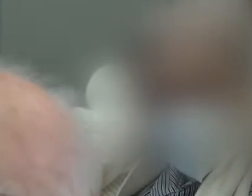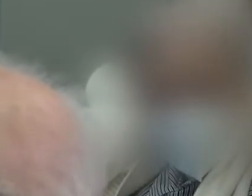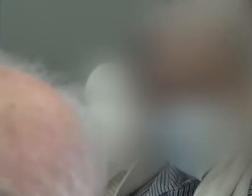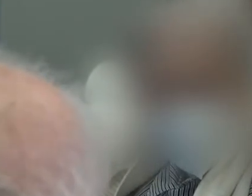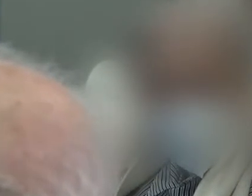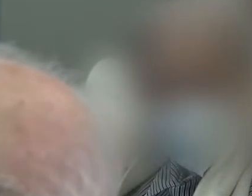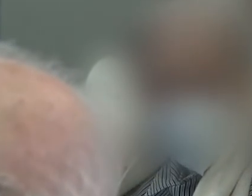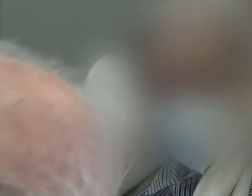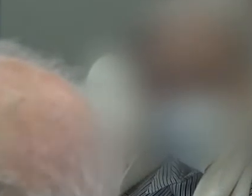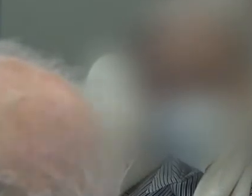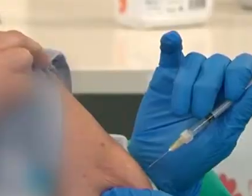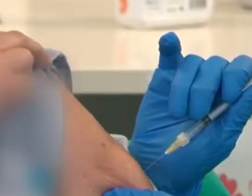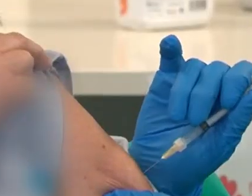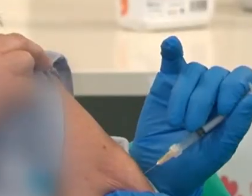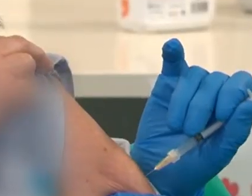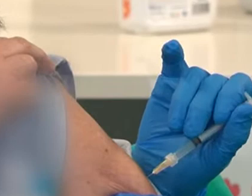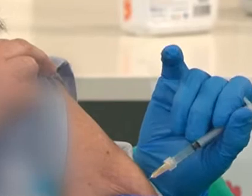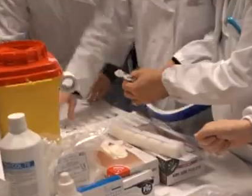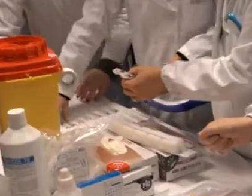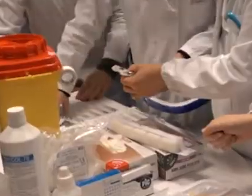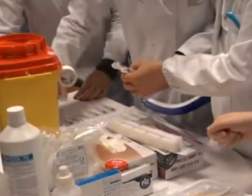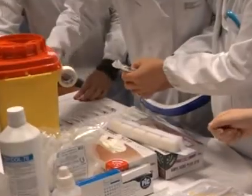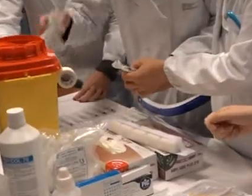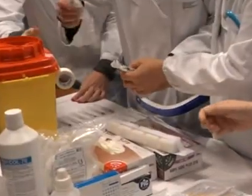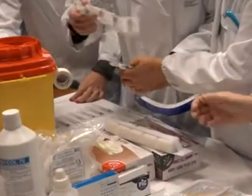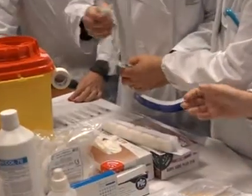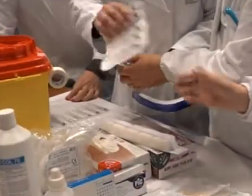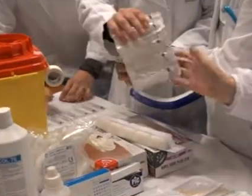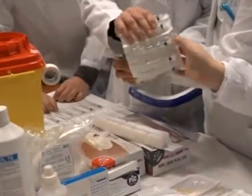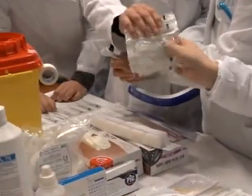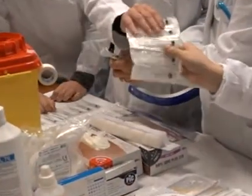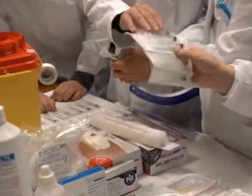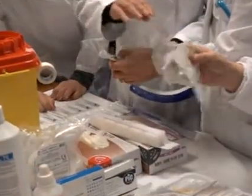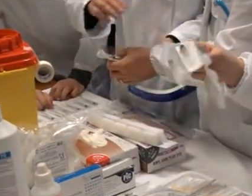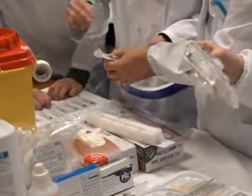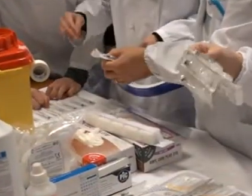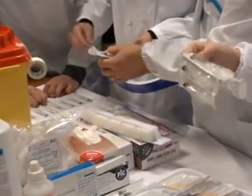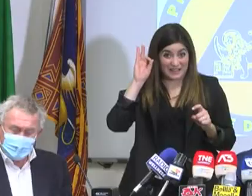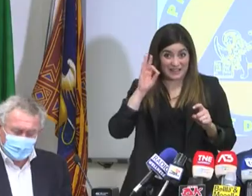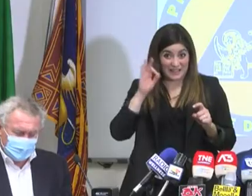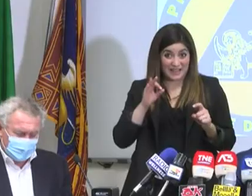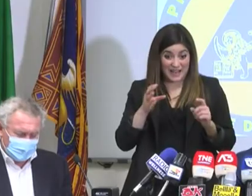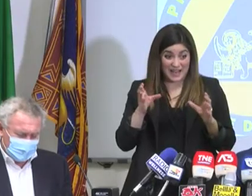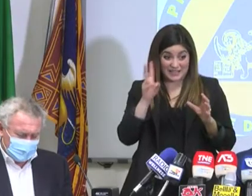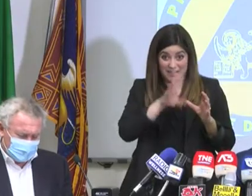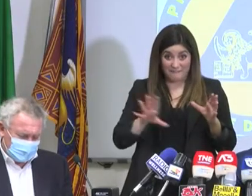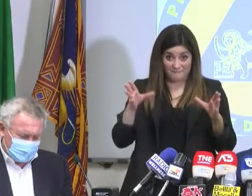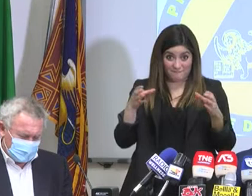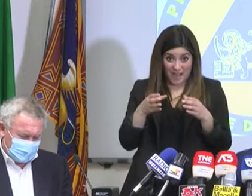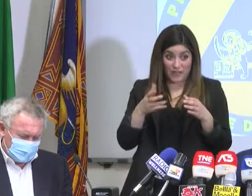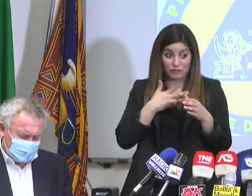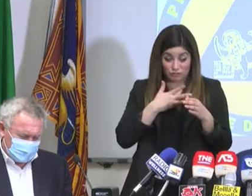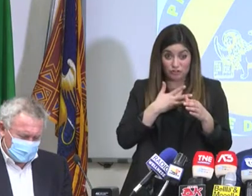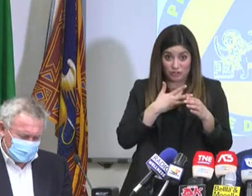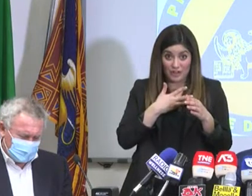Veneto resta giallo per un'altra settimana, c'è una nuova fonte di preoccupazione che si chiama variante inglese. Ci sono varianti